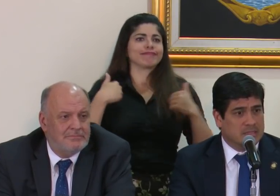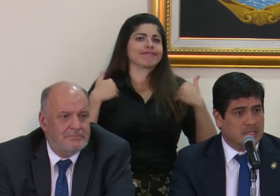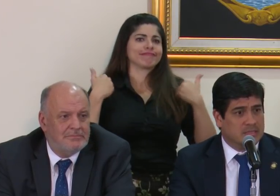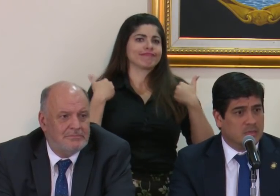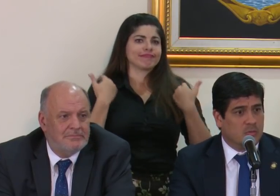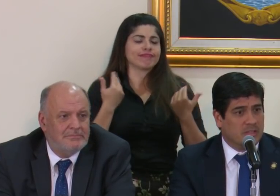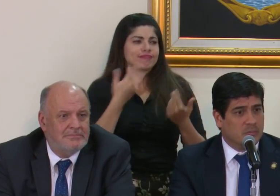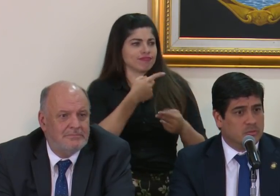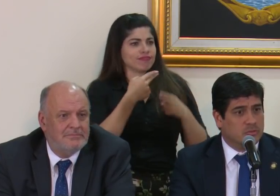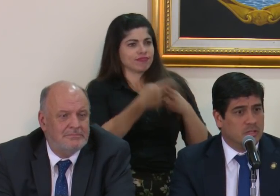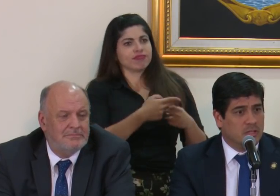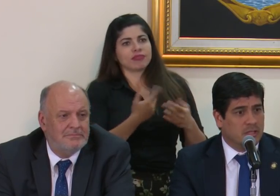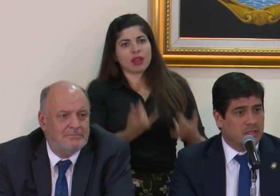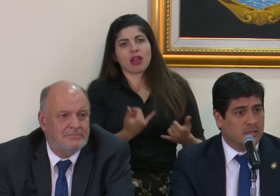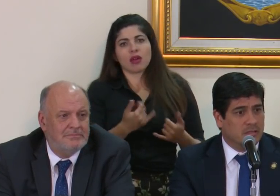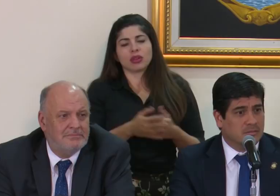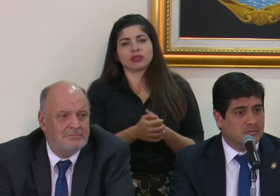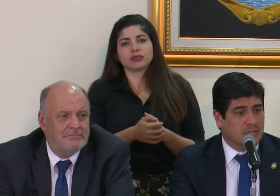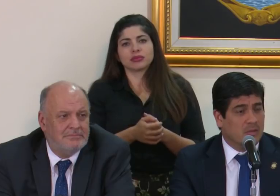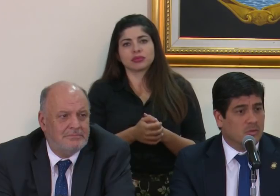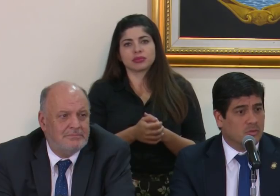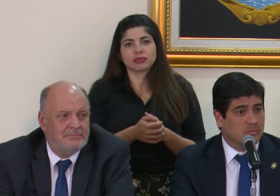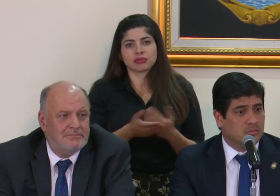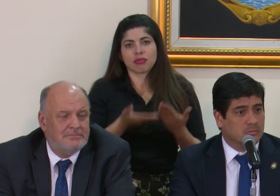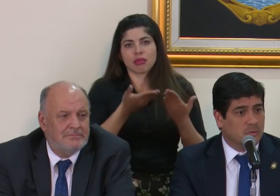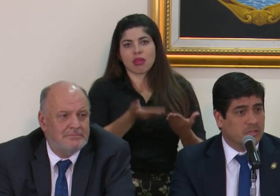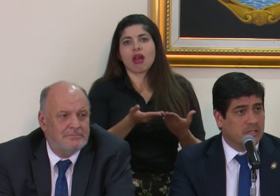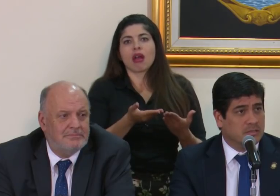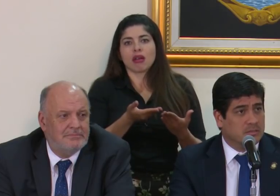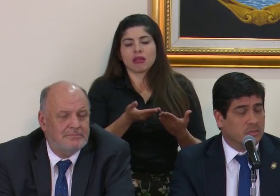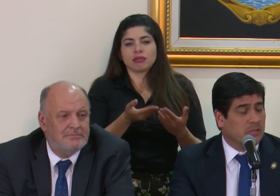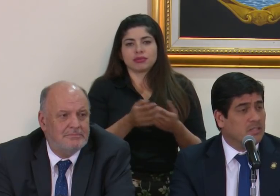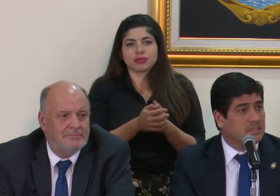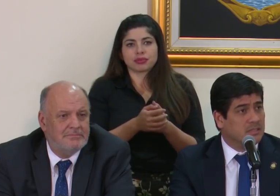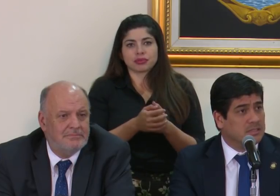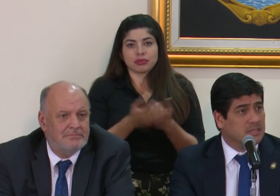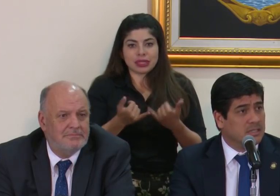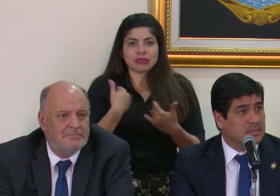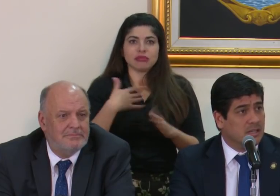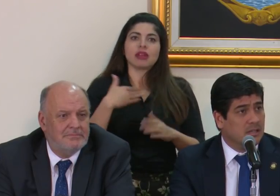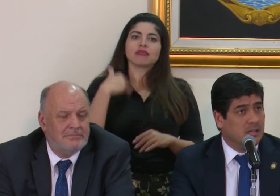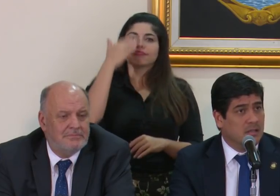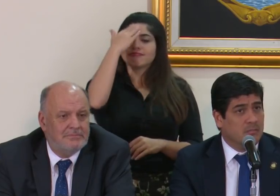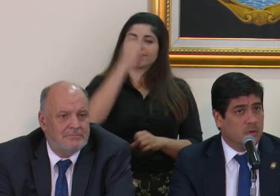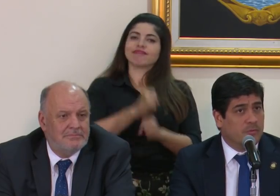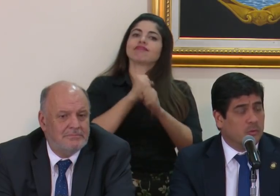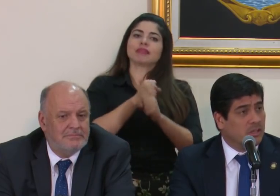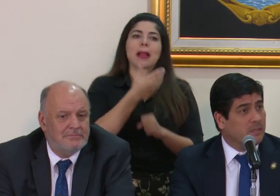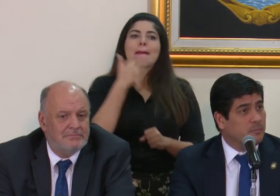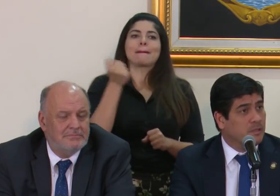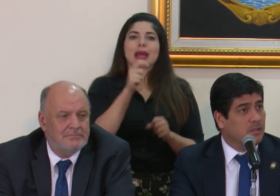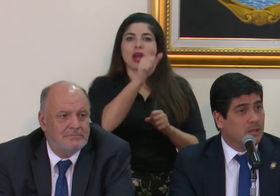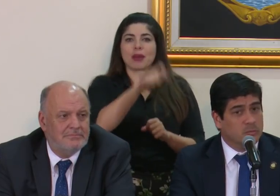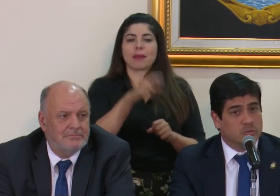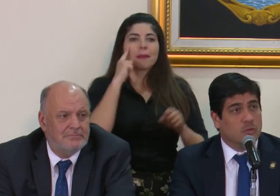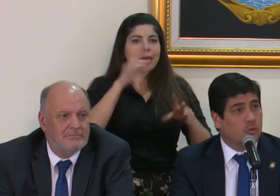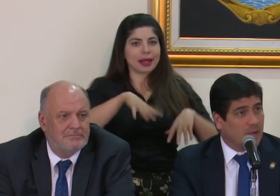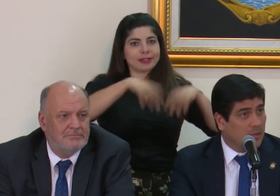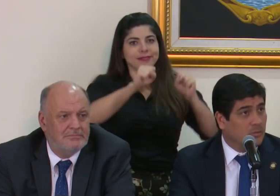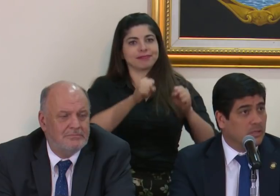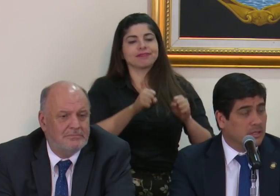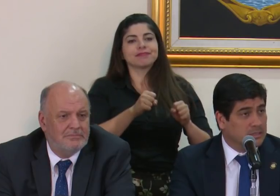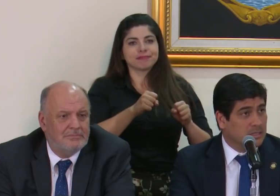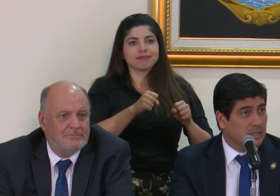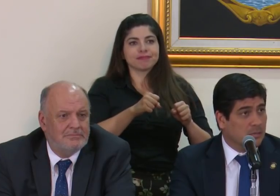sea así como hayamos estado con quien, hoy tengo la certeza que es la mejor figura que hemos